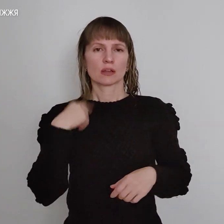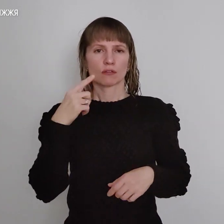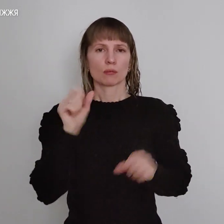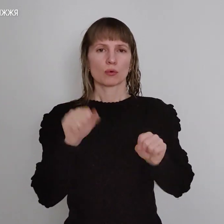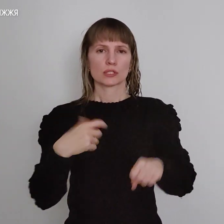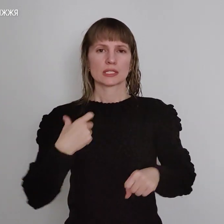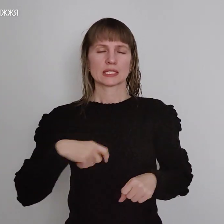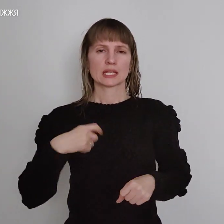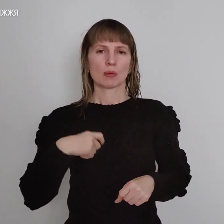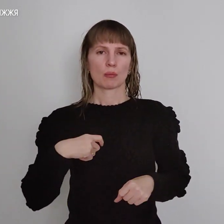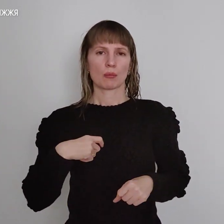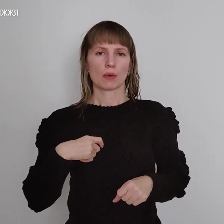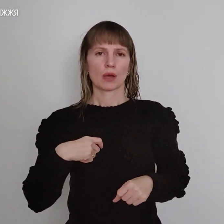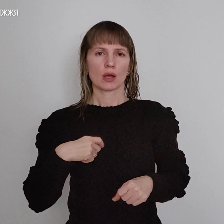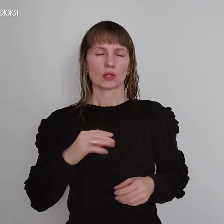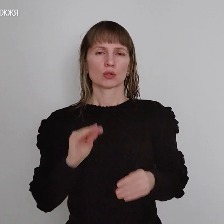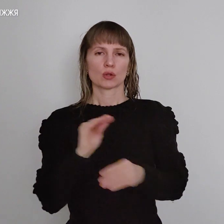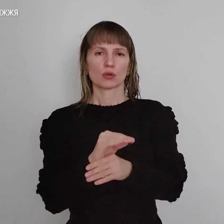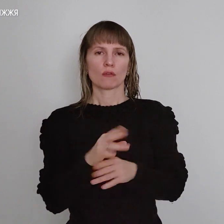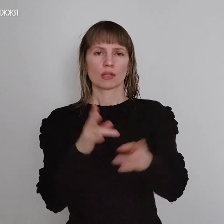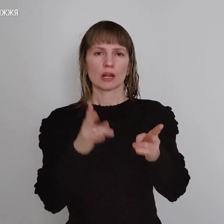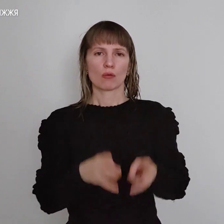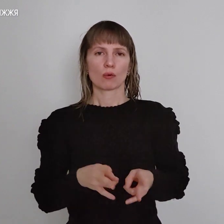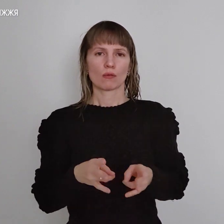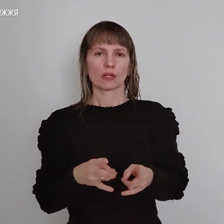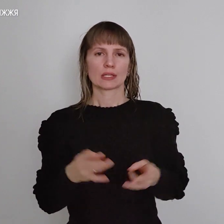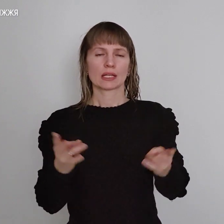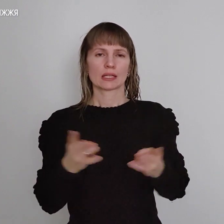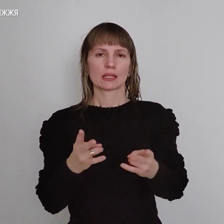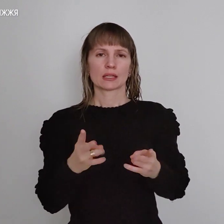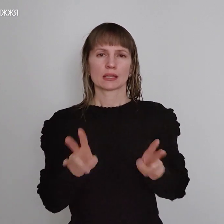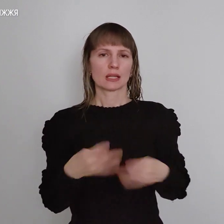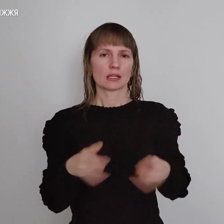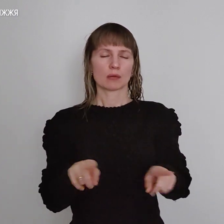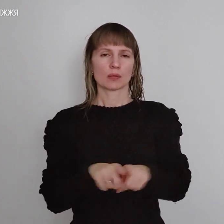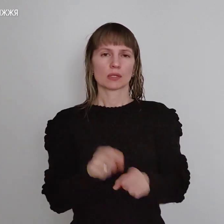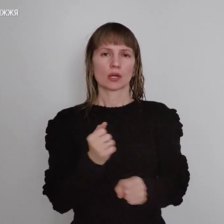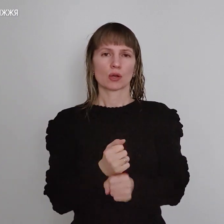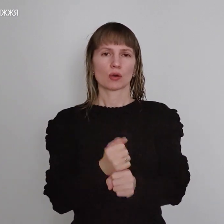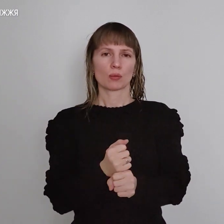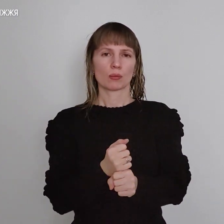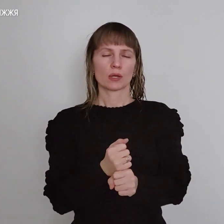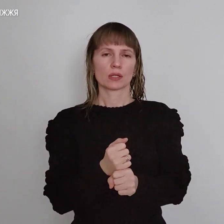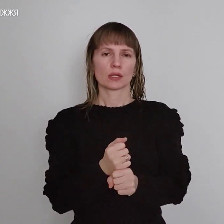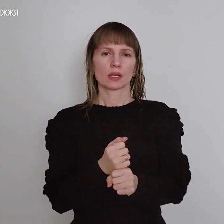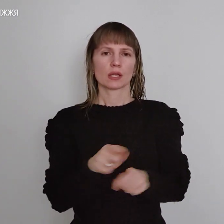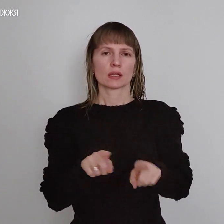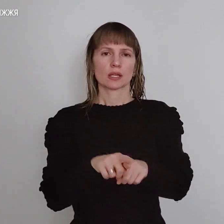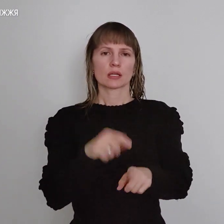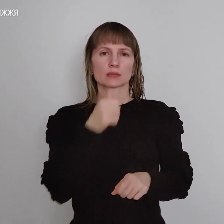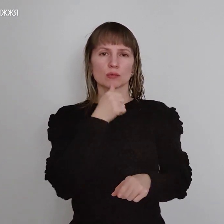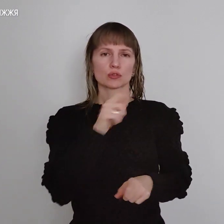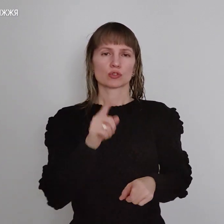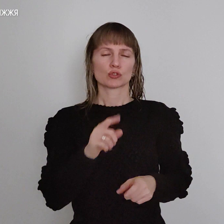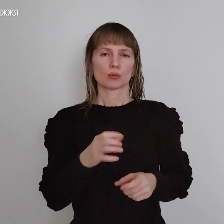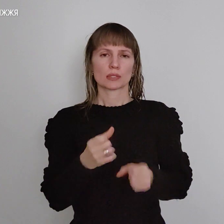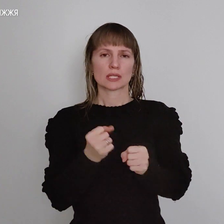додатково травмувати. Треба так робити.'язково планується таким причинам, щоб затискати з